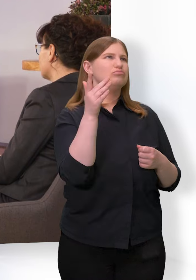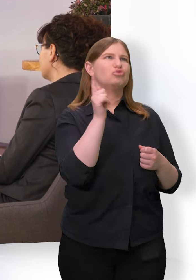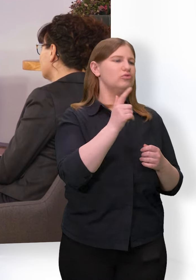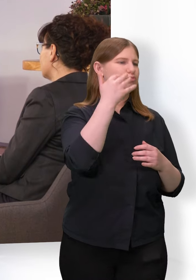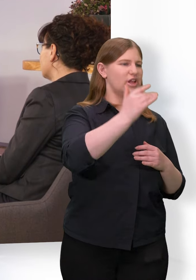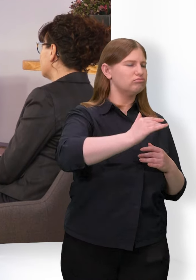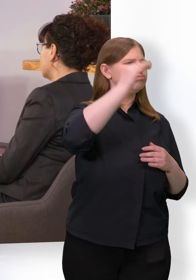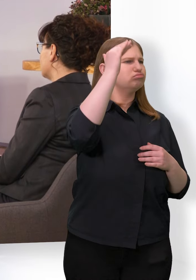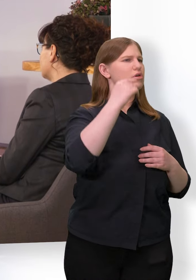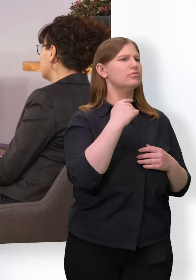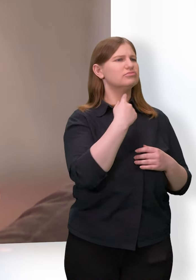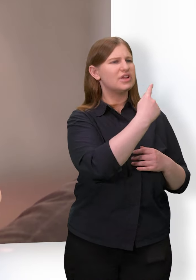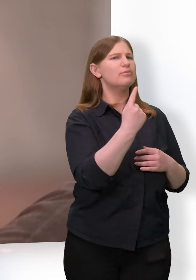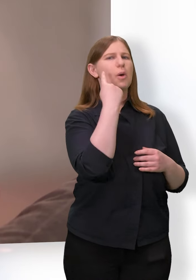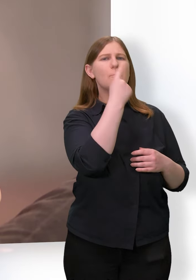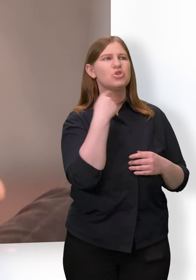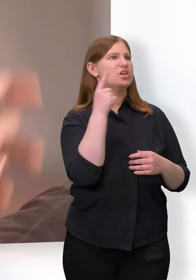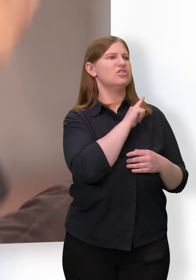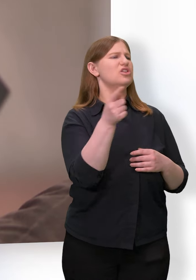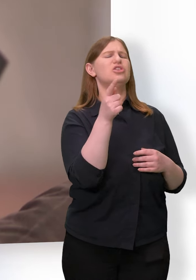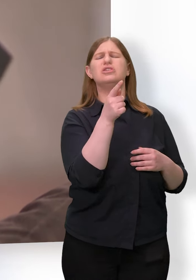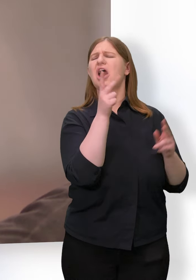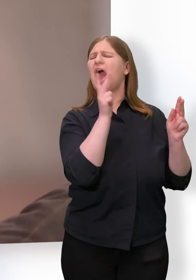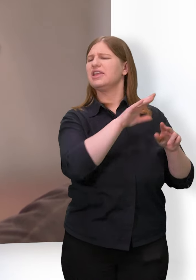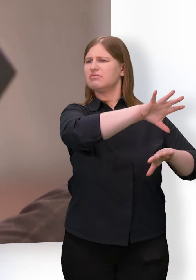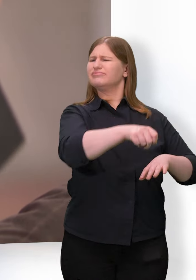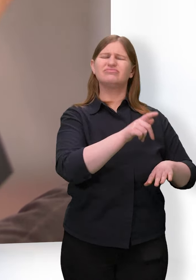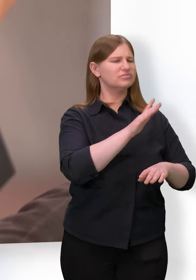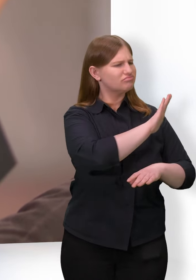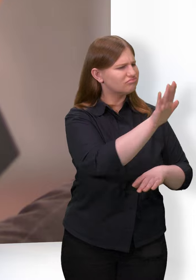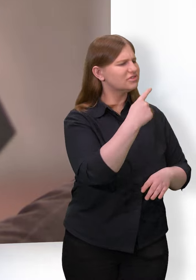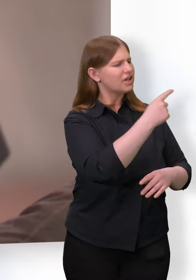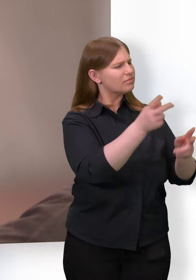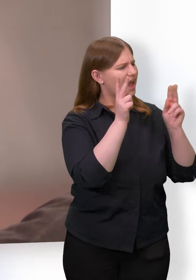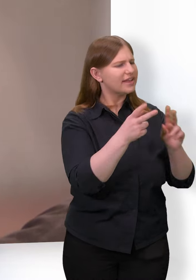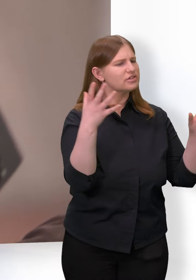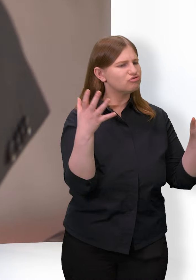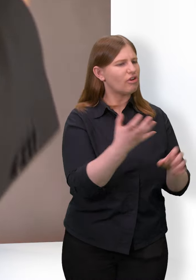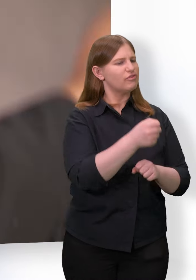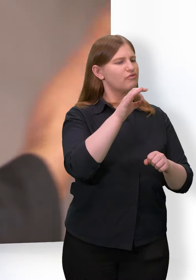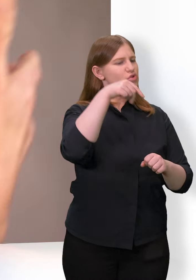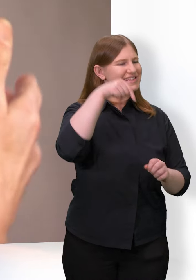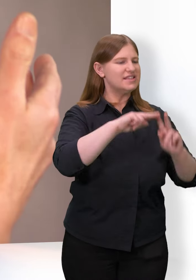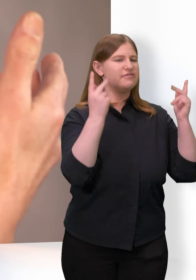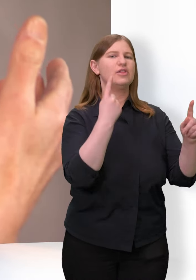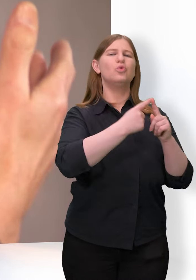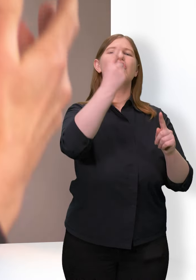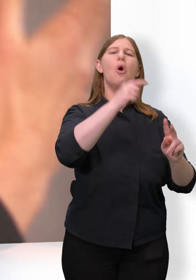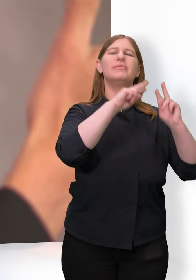finde ich schon ganz spannend, weil es ging damals darum, Menschen in die Gesellschaft rein zu begleiten. Also nicht nur